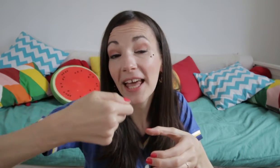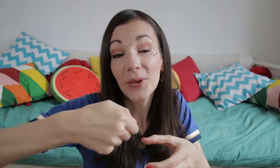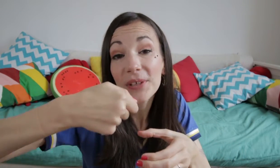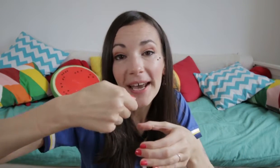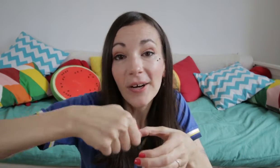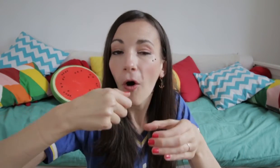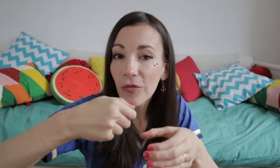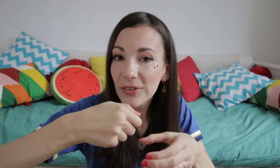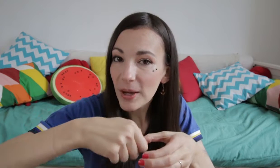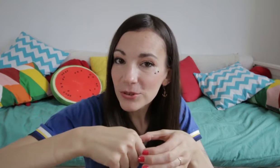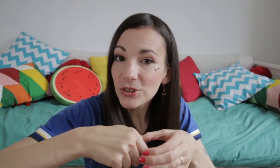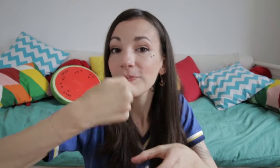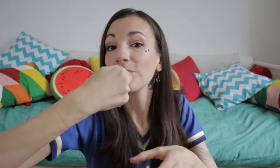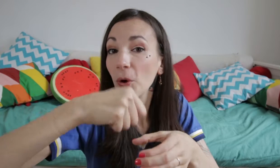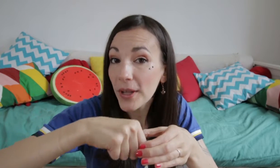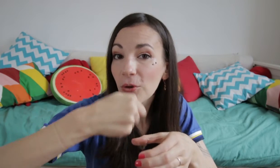la cuillère, on fait de la bouche au yaourt.